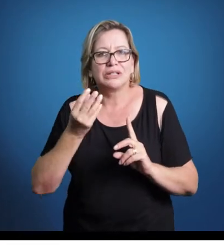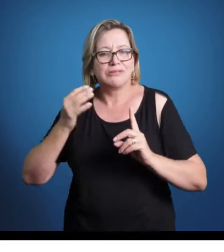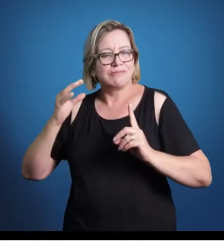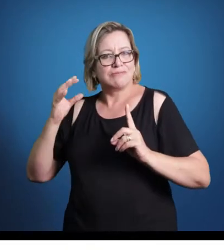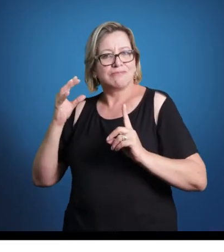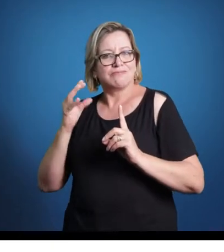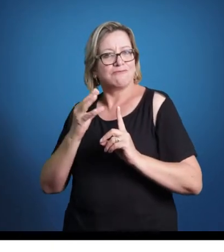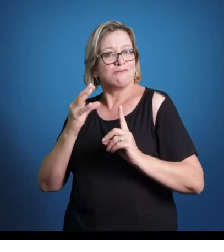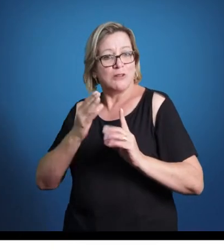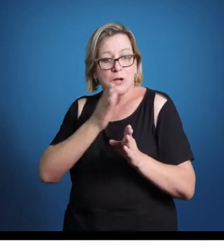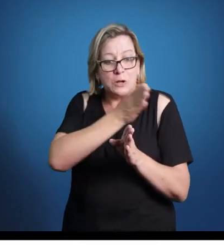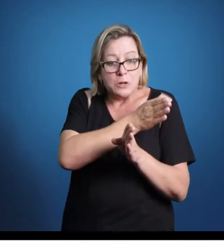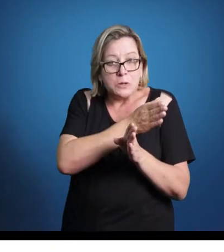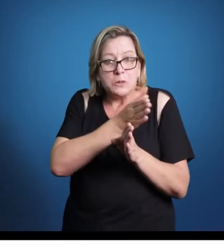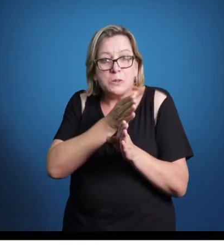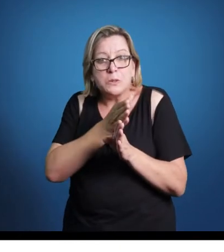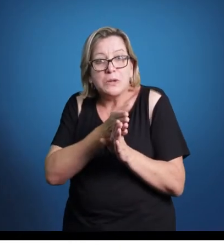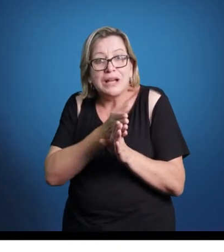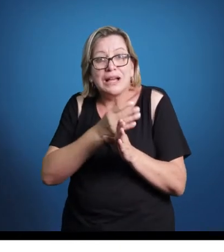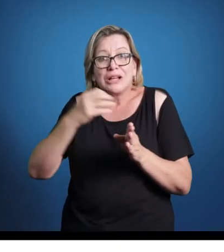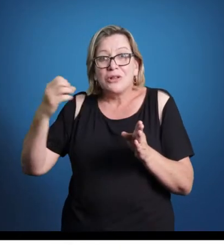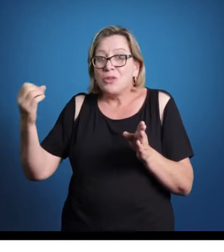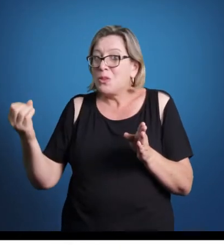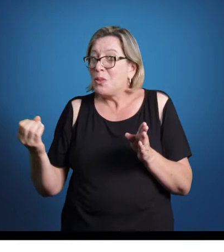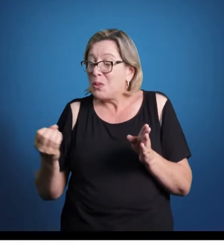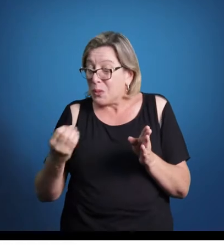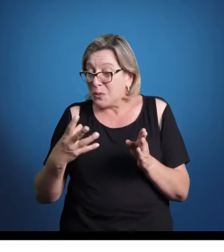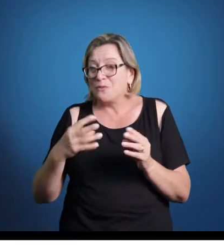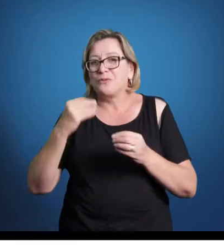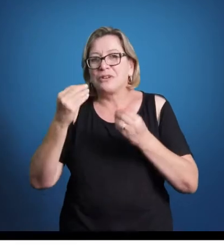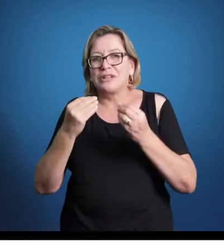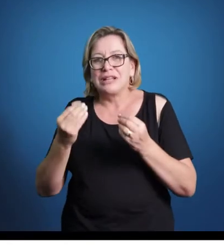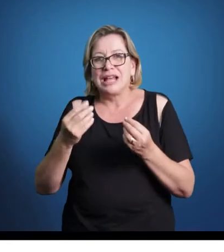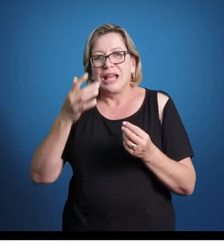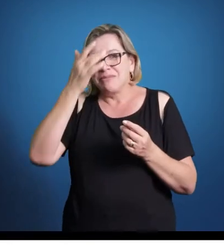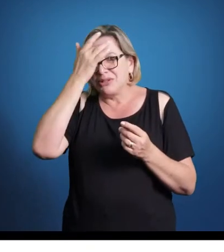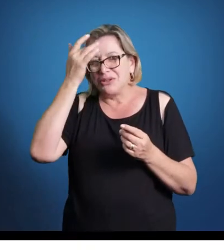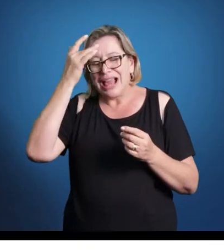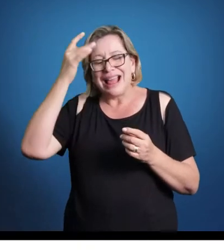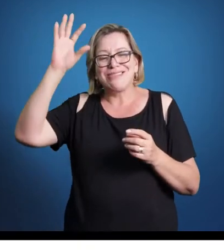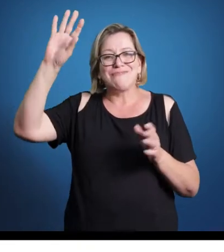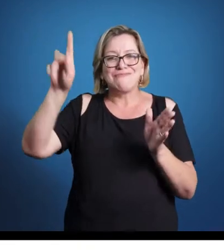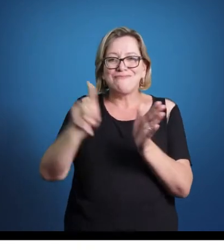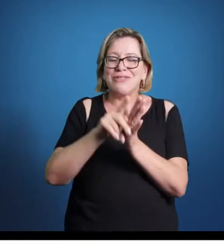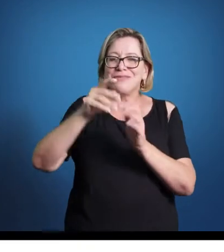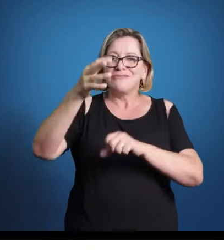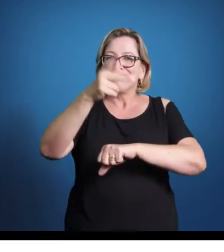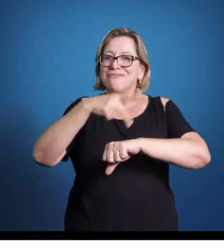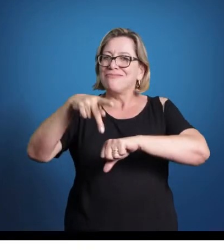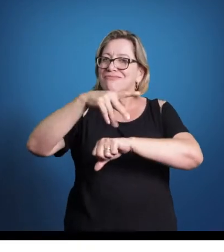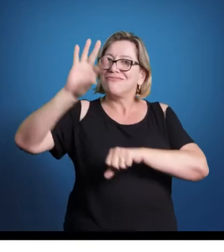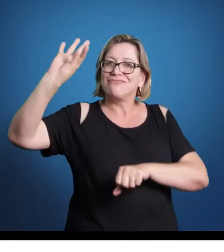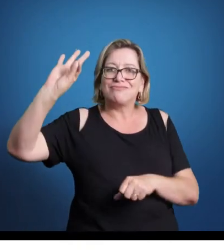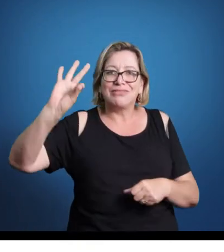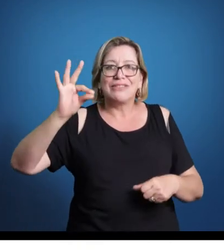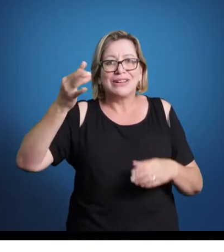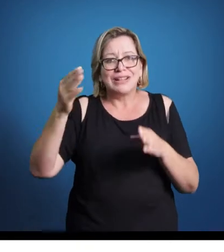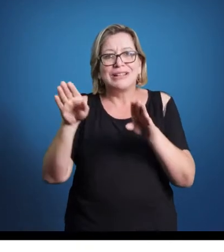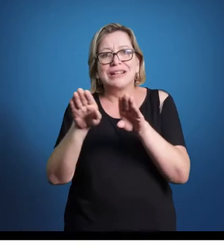do final do período medieval, e é um movimento de compositores franceses, e alguns compositores